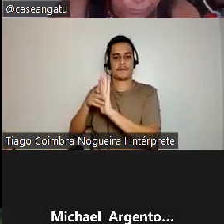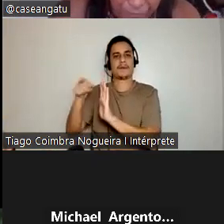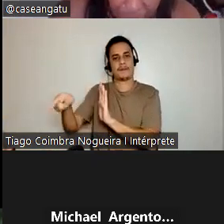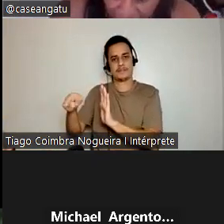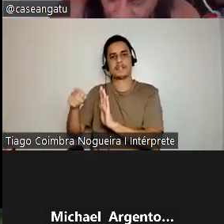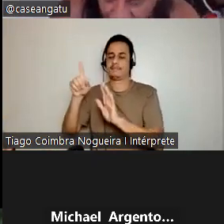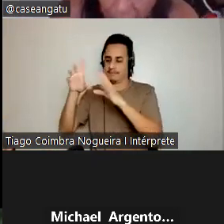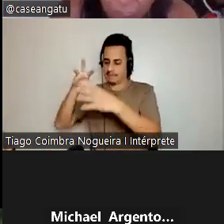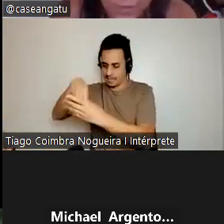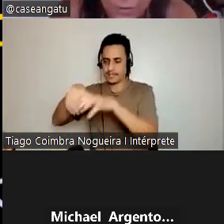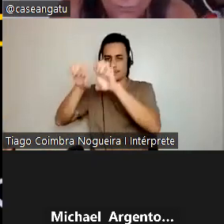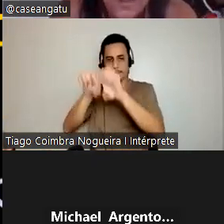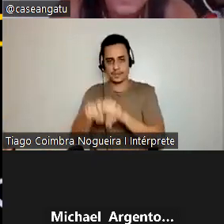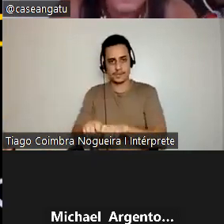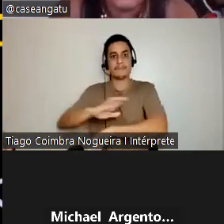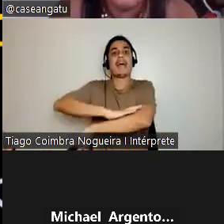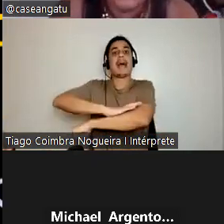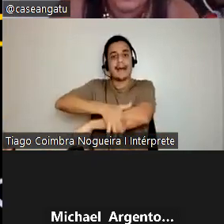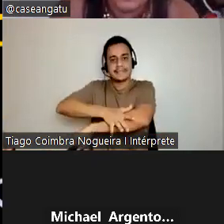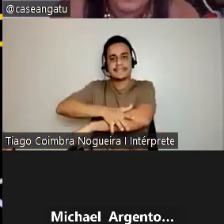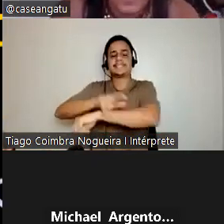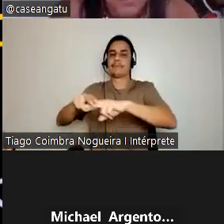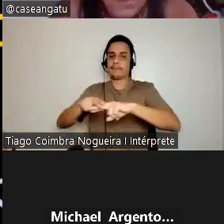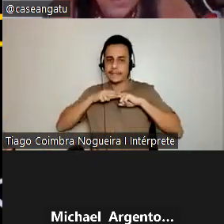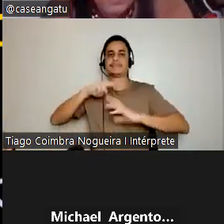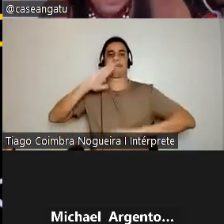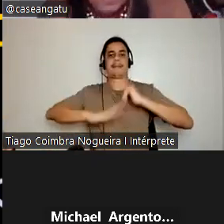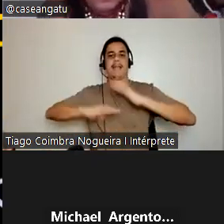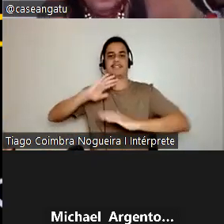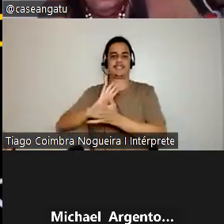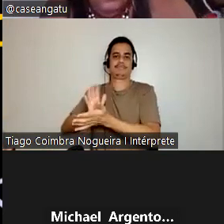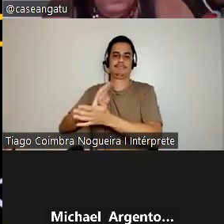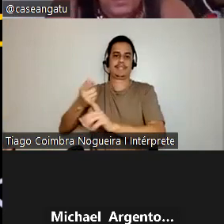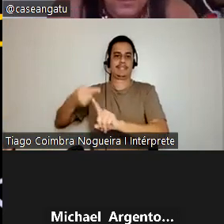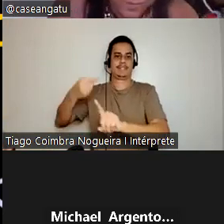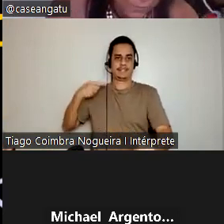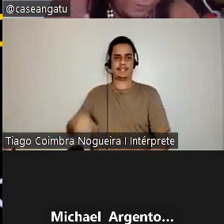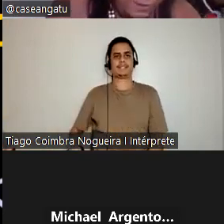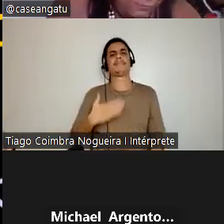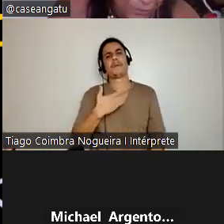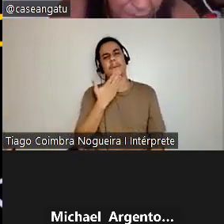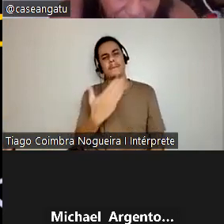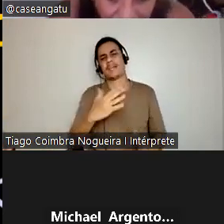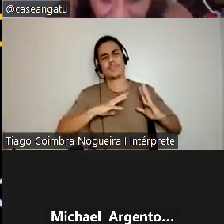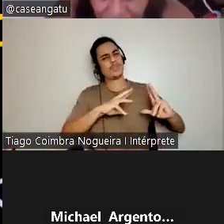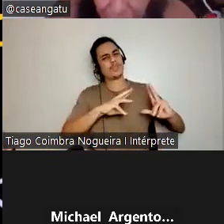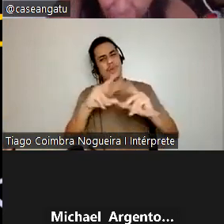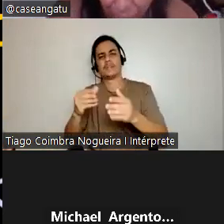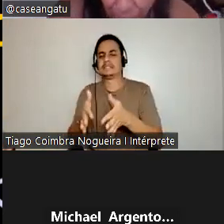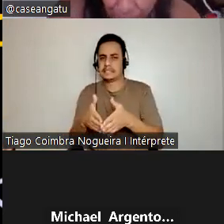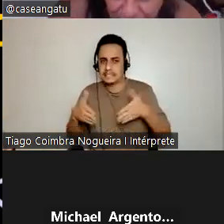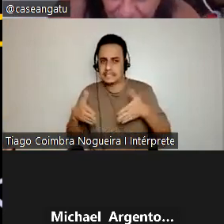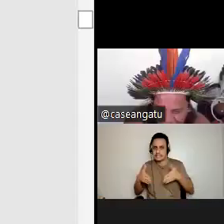estrutura. Então, o racismo deriva dessas práticas, está certo? A vai dar licença a todas e todos. Com a equipe que turma tem é gratidão.